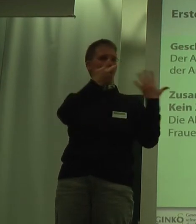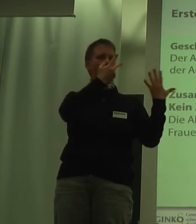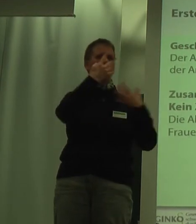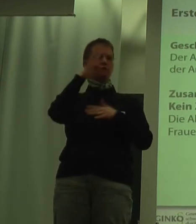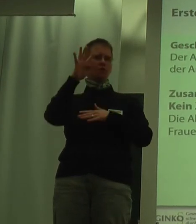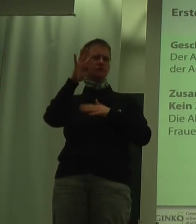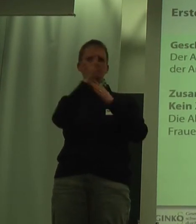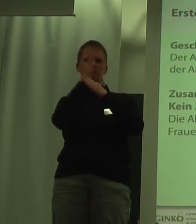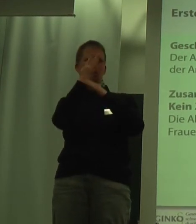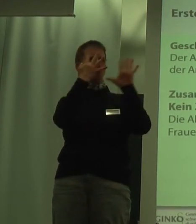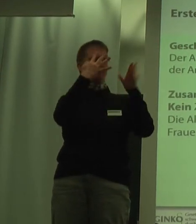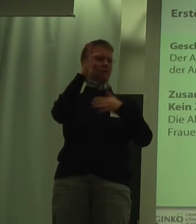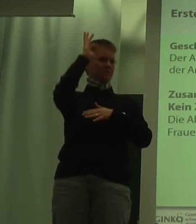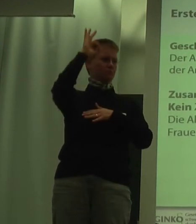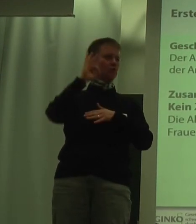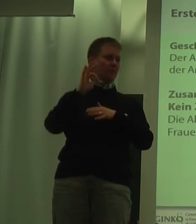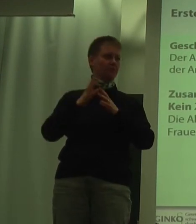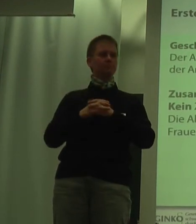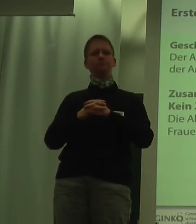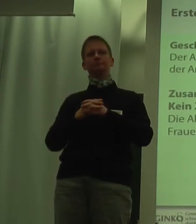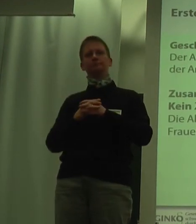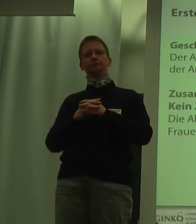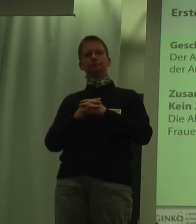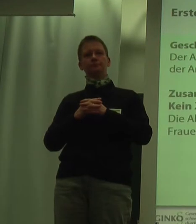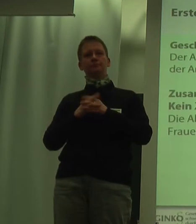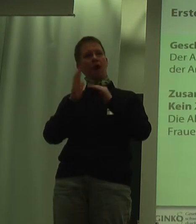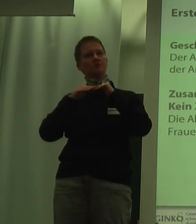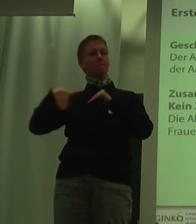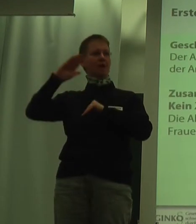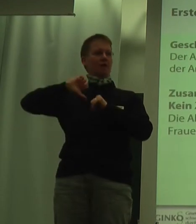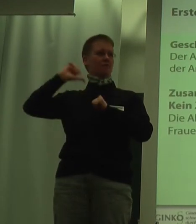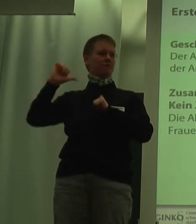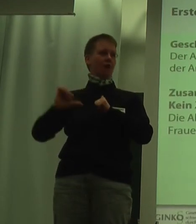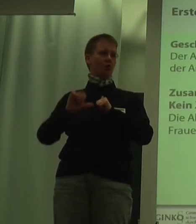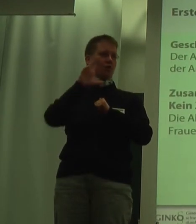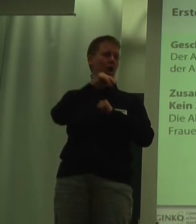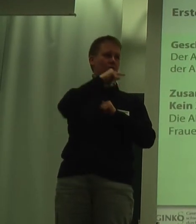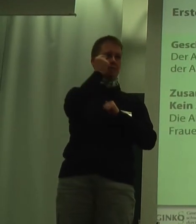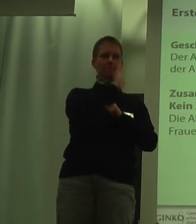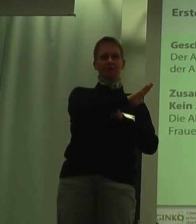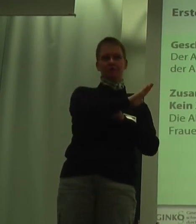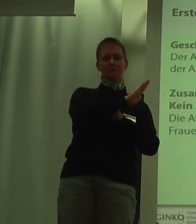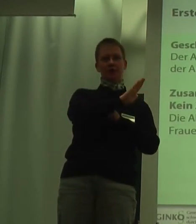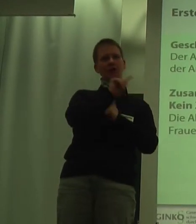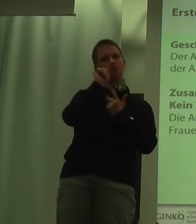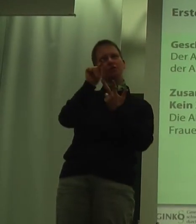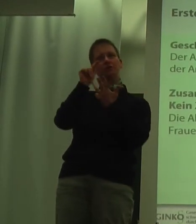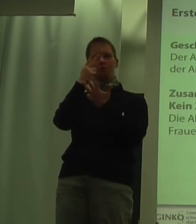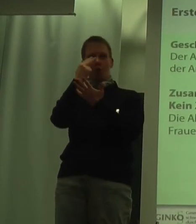49 Prozent. Also mehr Frauen als Männer haben wir in der Stichprobe. Es besteht aber